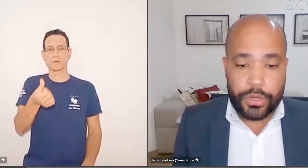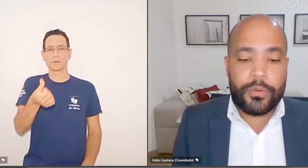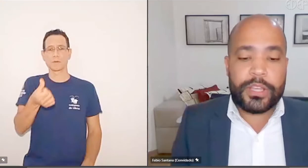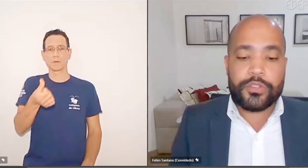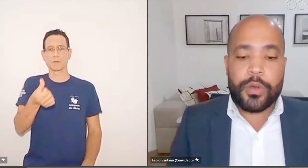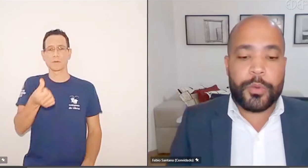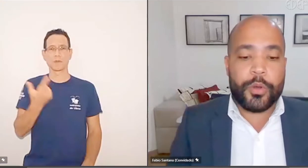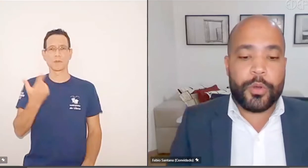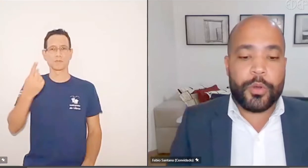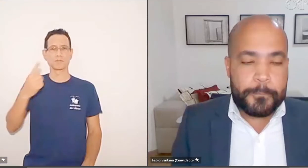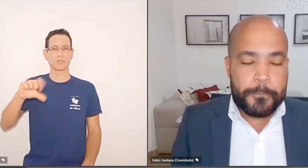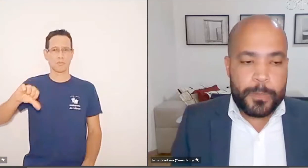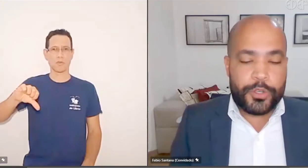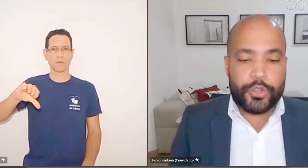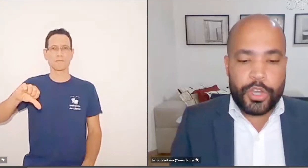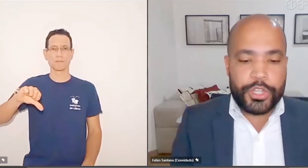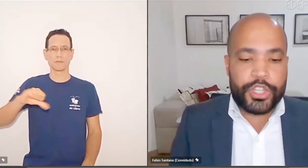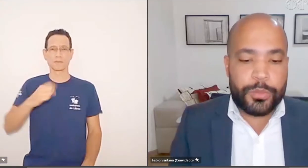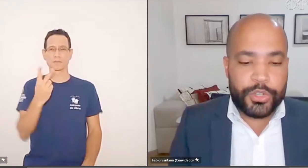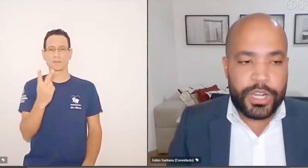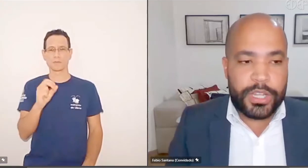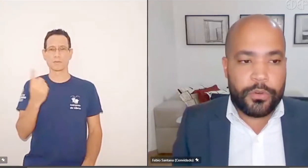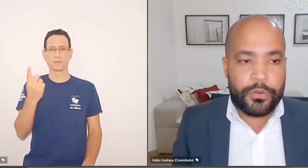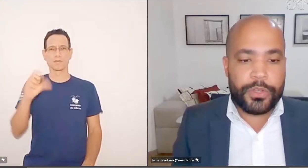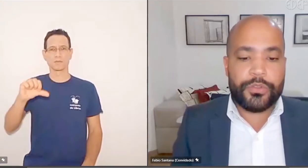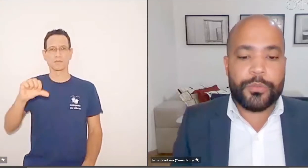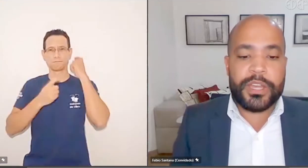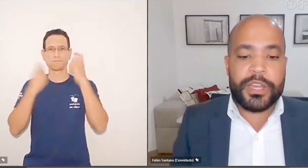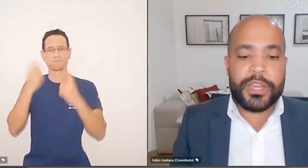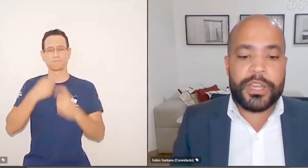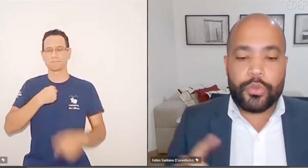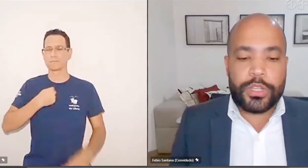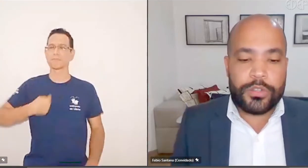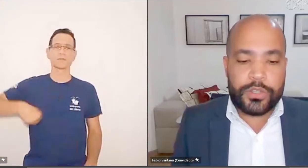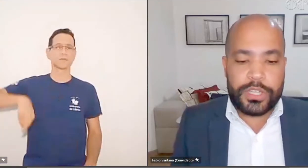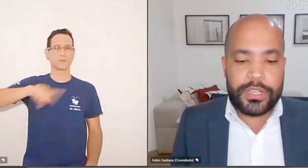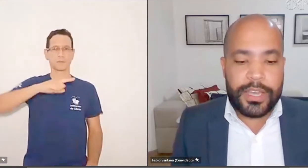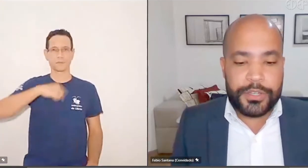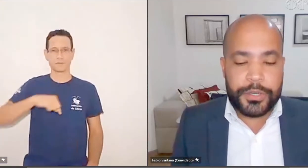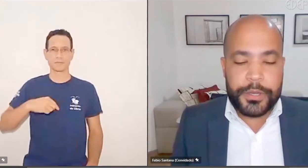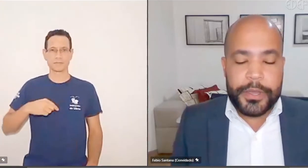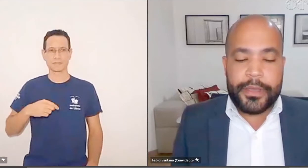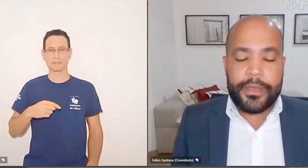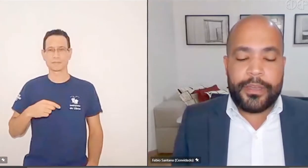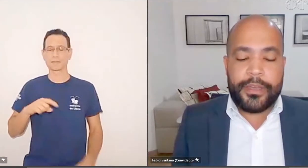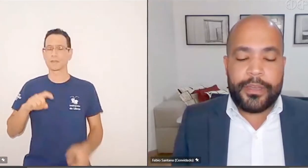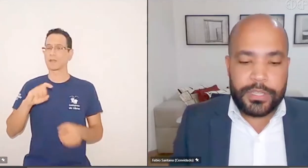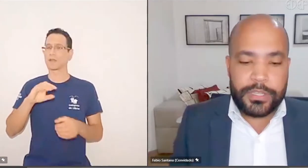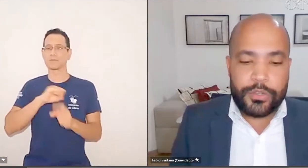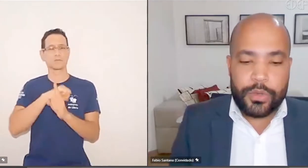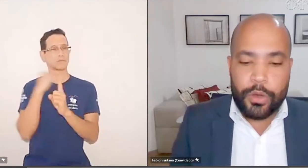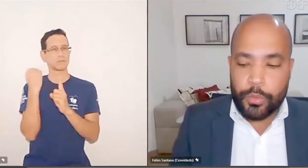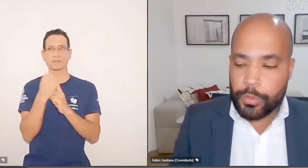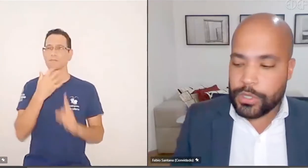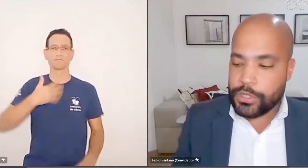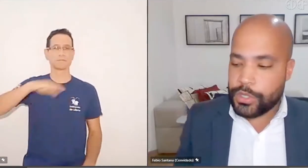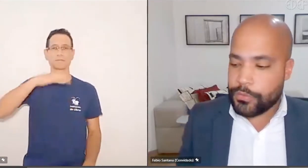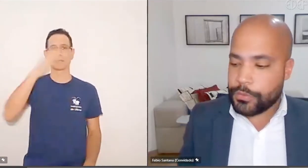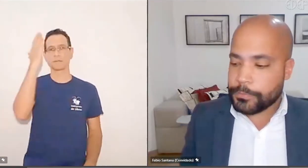2019, é uma preocupação de todos, né, não é só uma preocupação de nós que estamos diretamente desenvolvidos, mas de toda a sociedade para